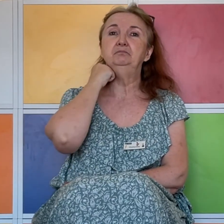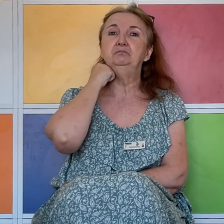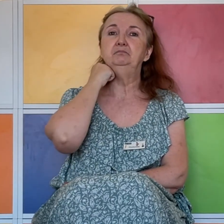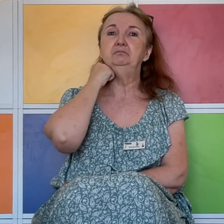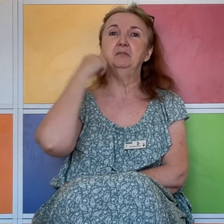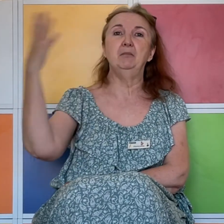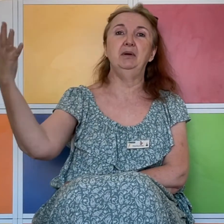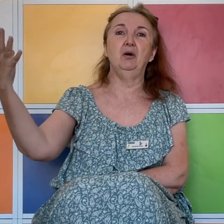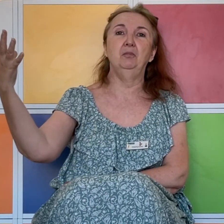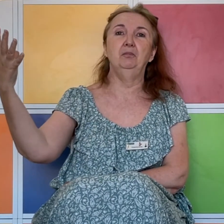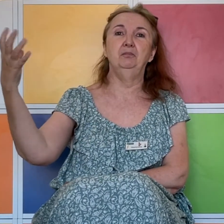Blanc.